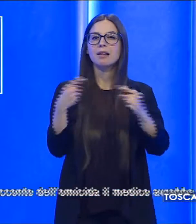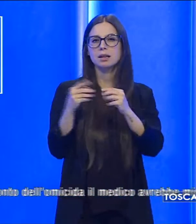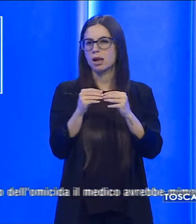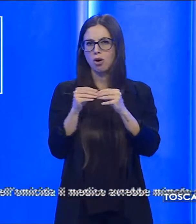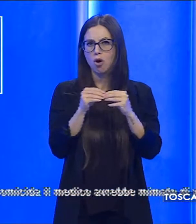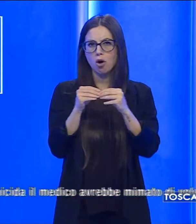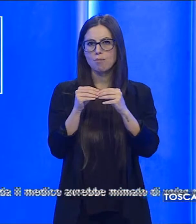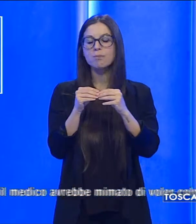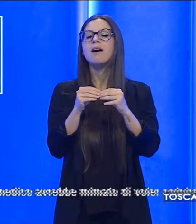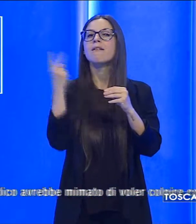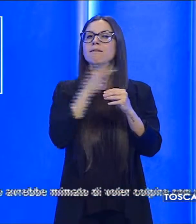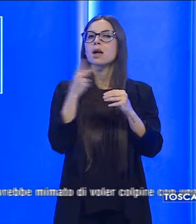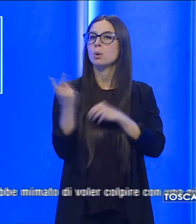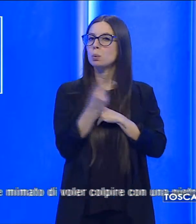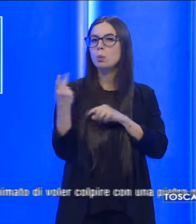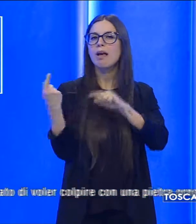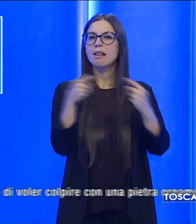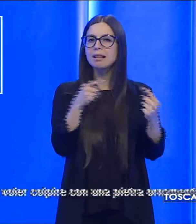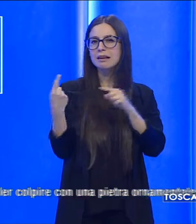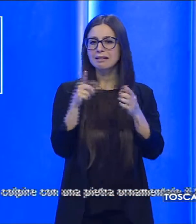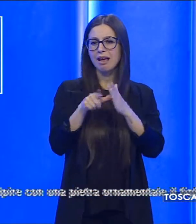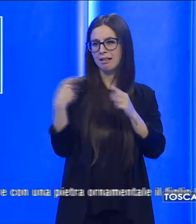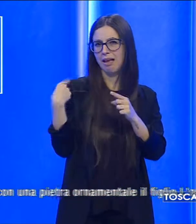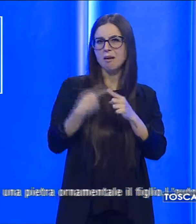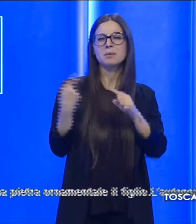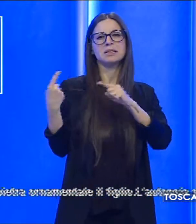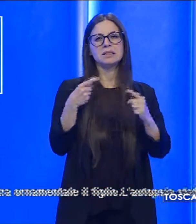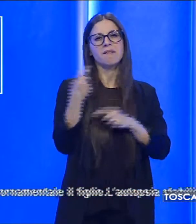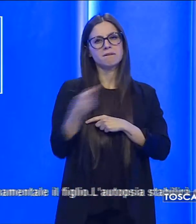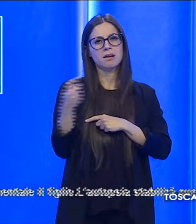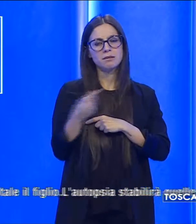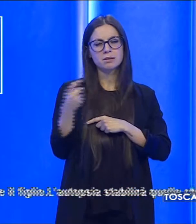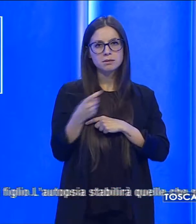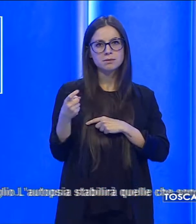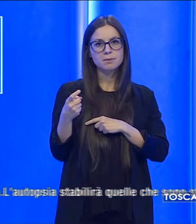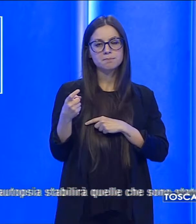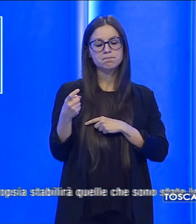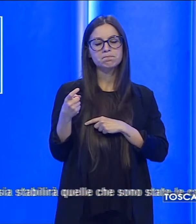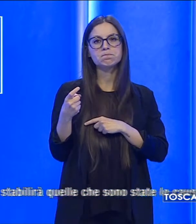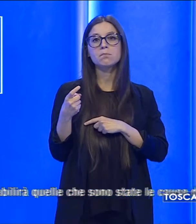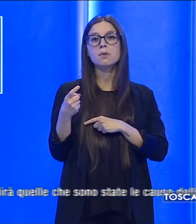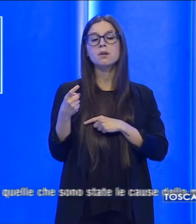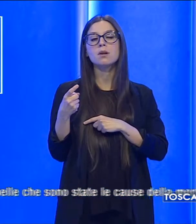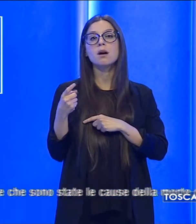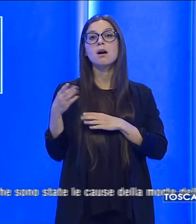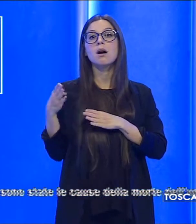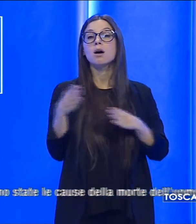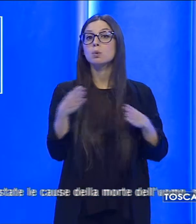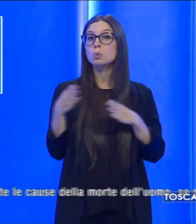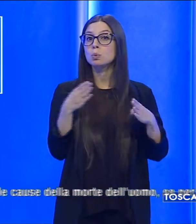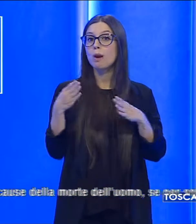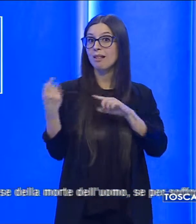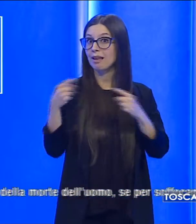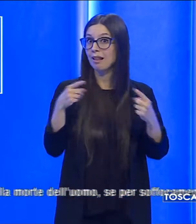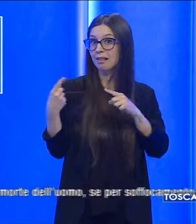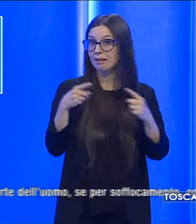sempre più frequenti tra i due negli ultimi tempi, durante la quale, secondo il racconto dell'omicida, il